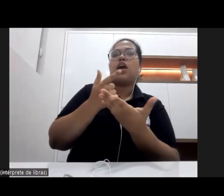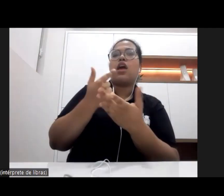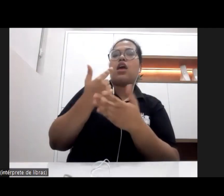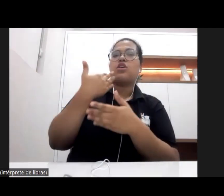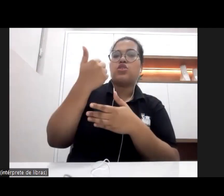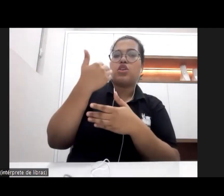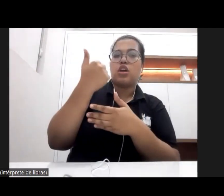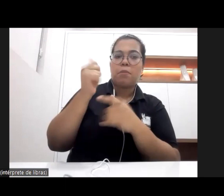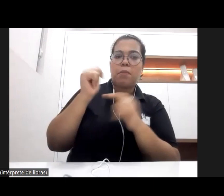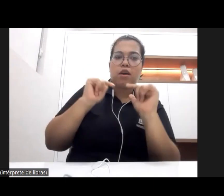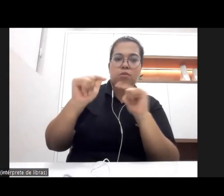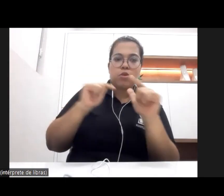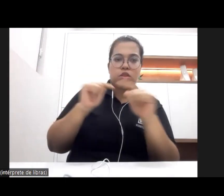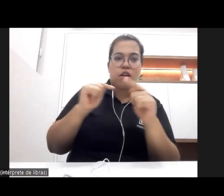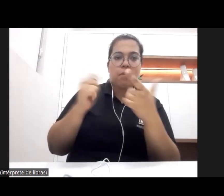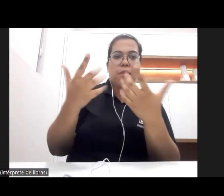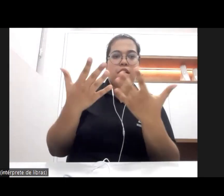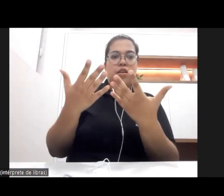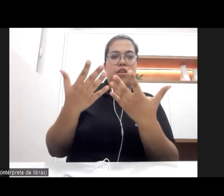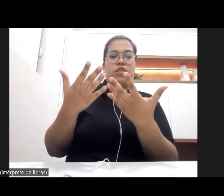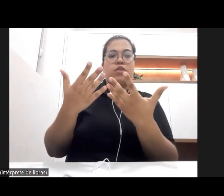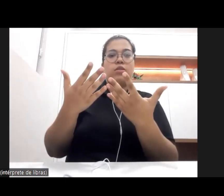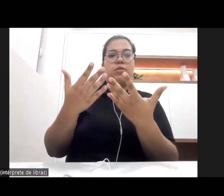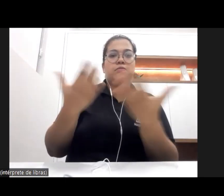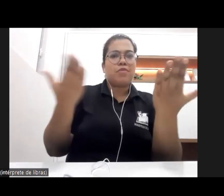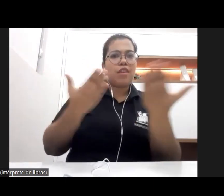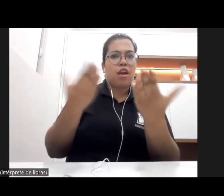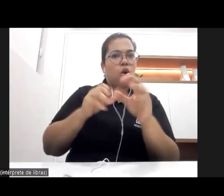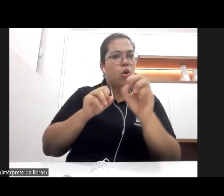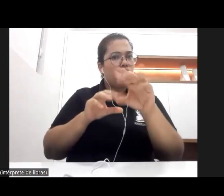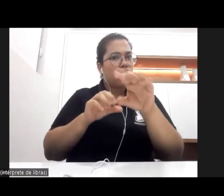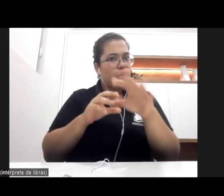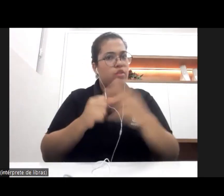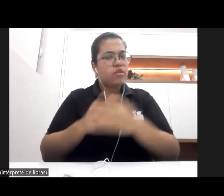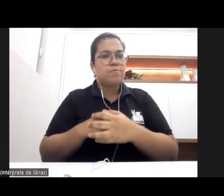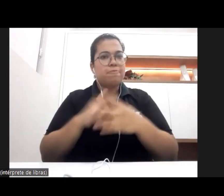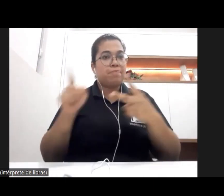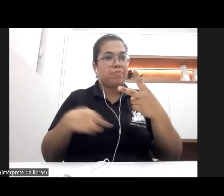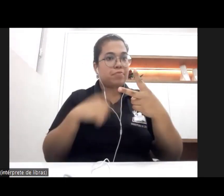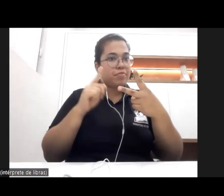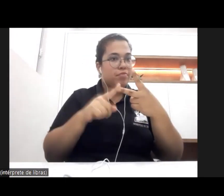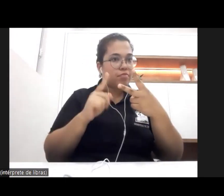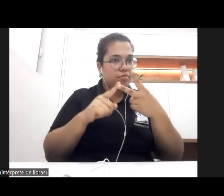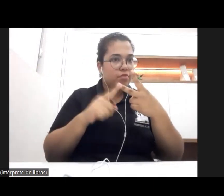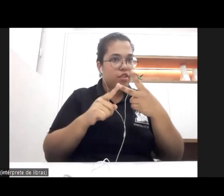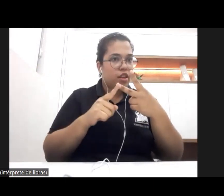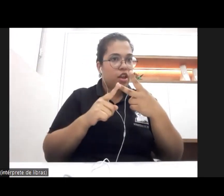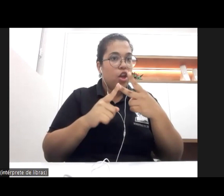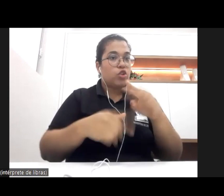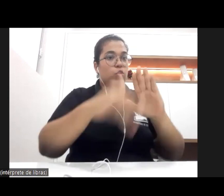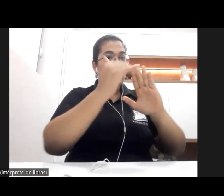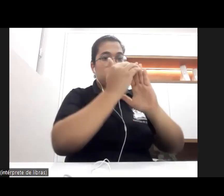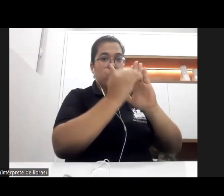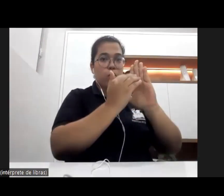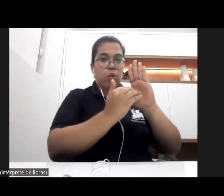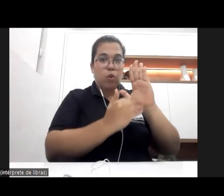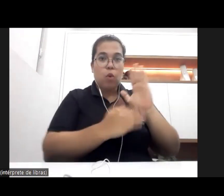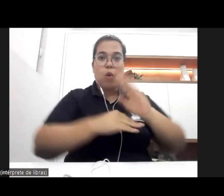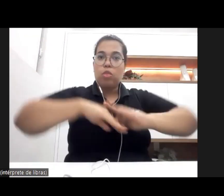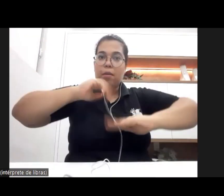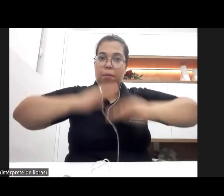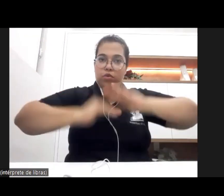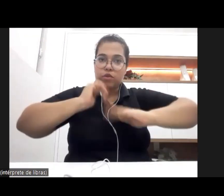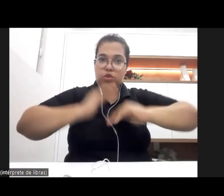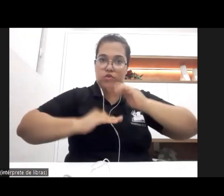de educação. No segundo momento, tratar das prerrogativas profissionais, em